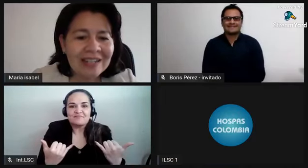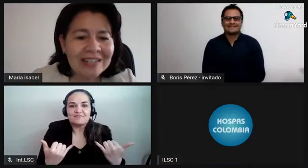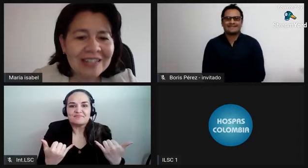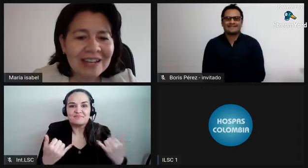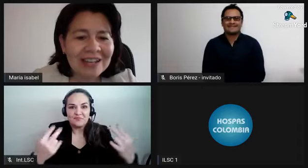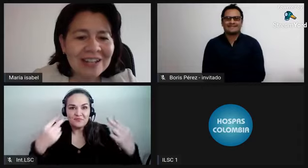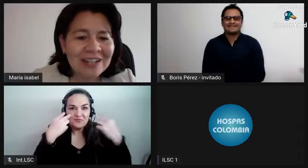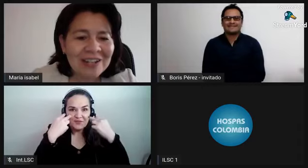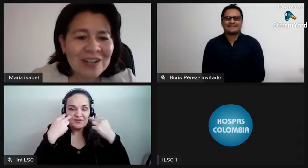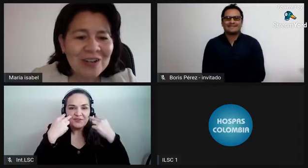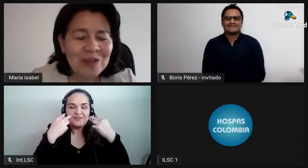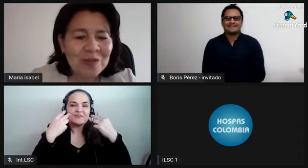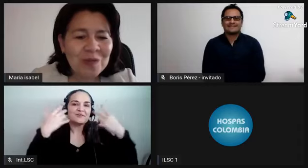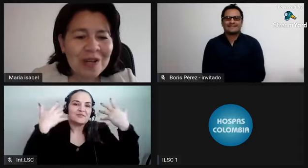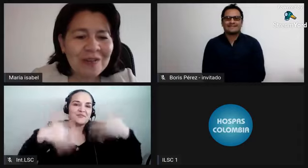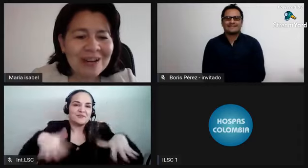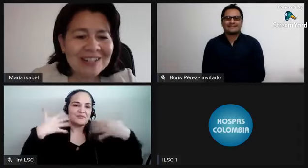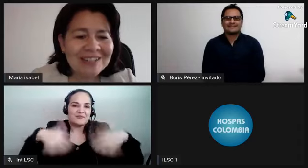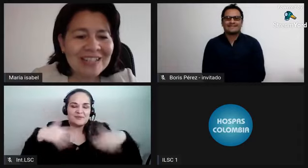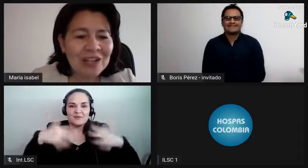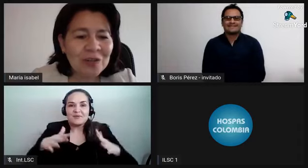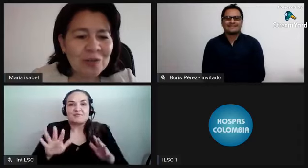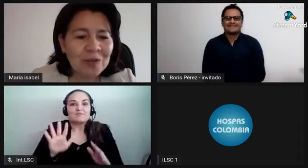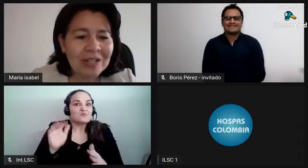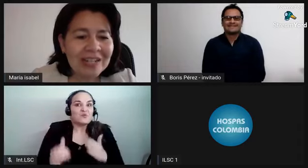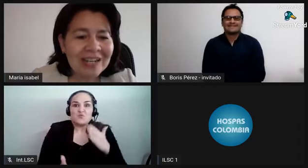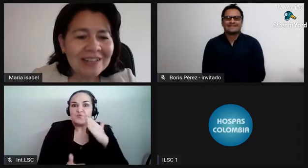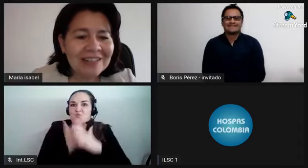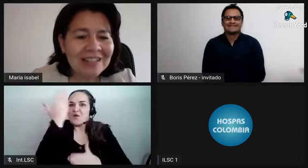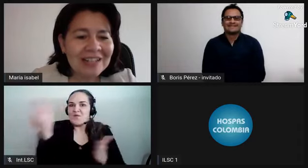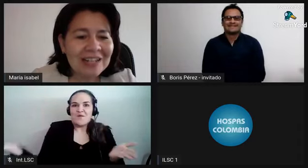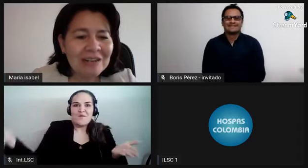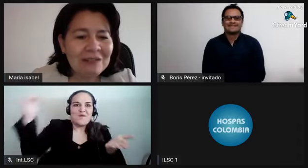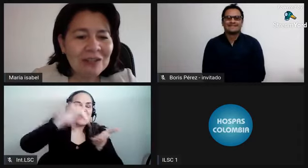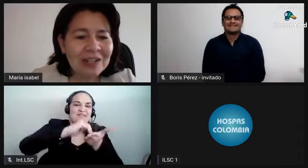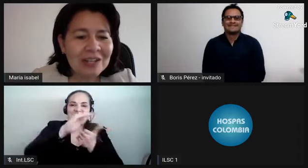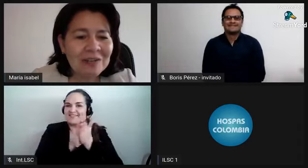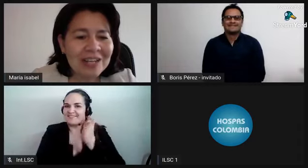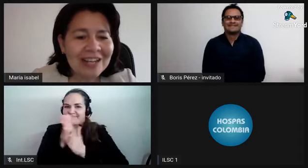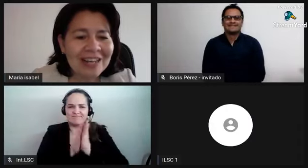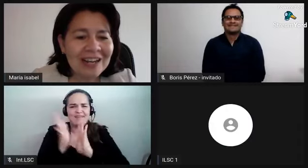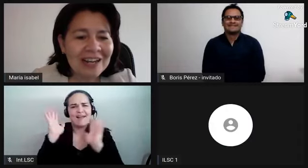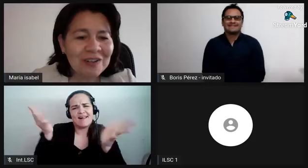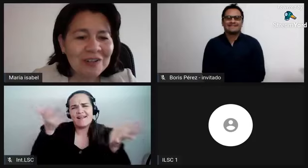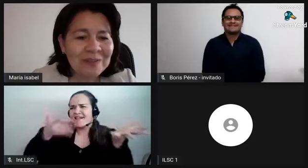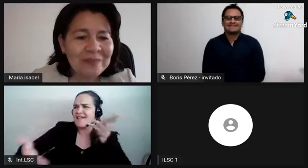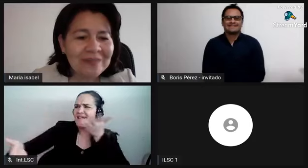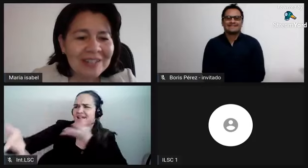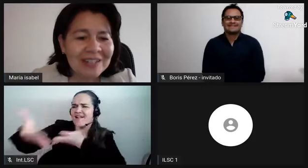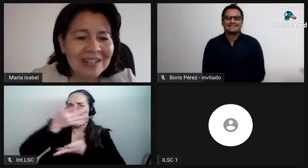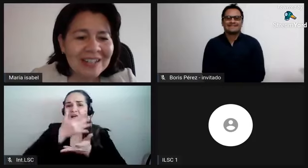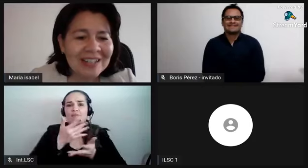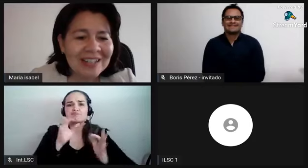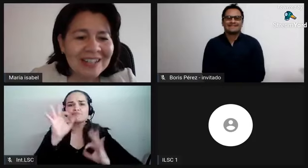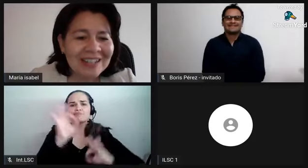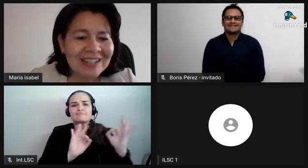en esta nueva tertulia de la biblioteca luis ángel arango